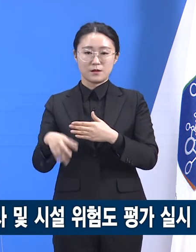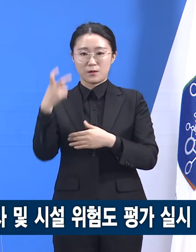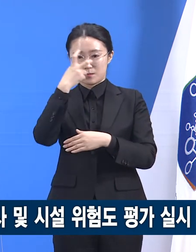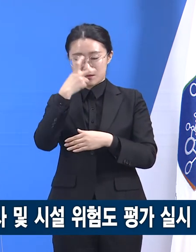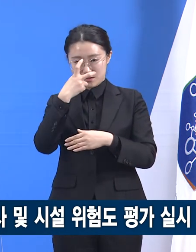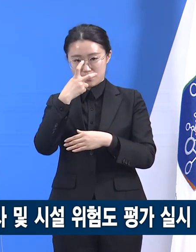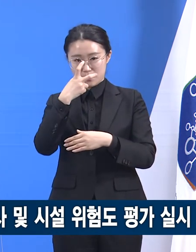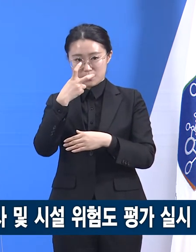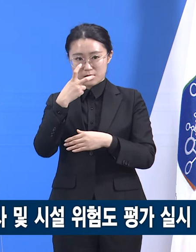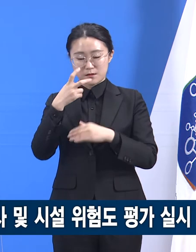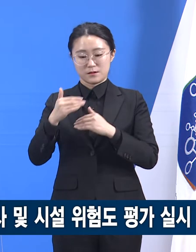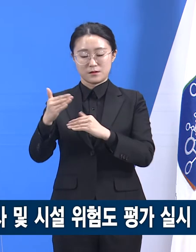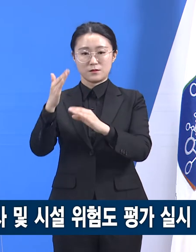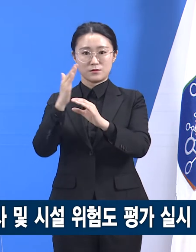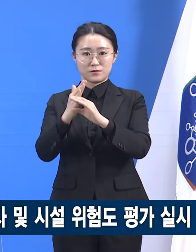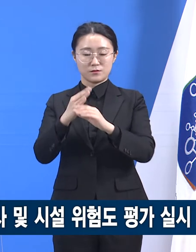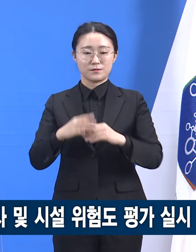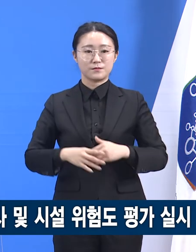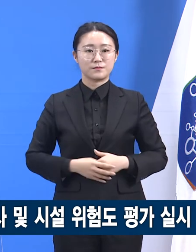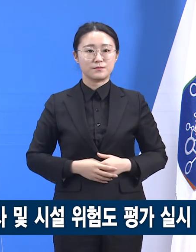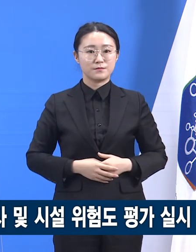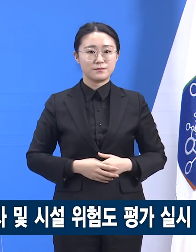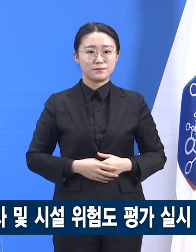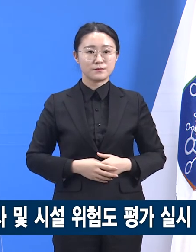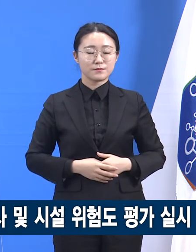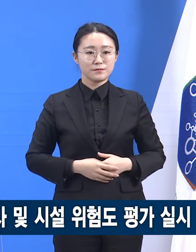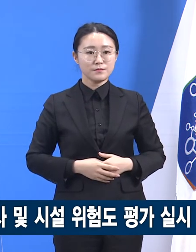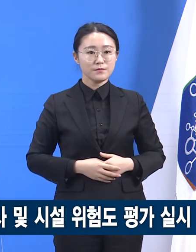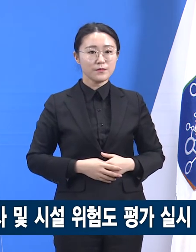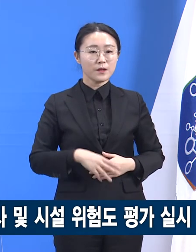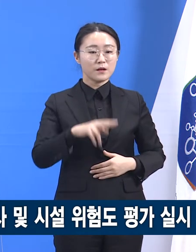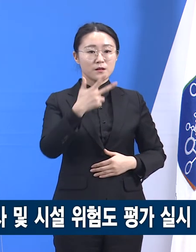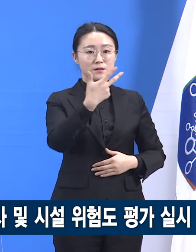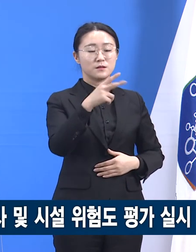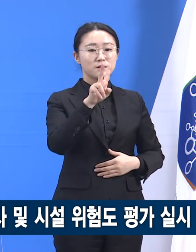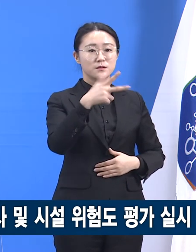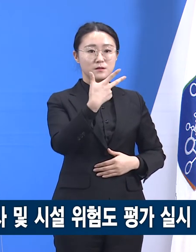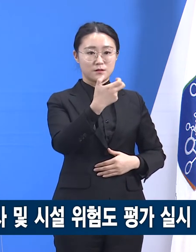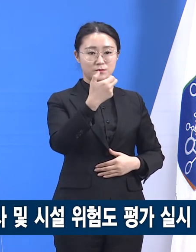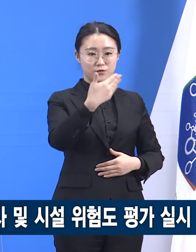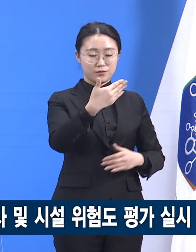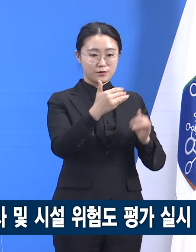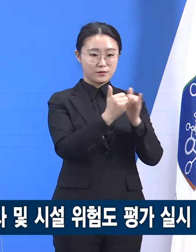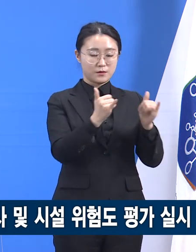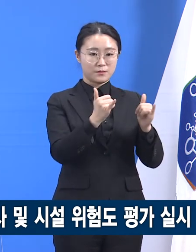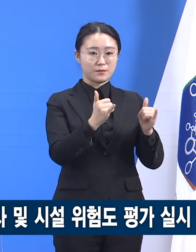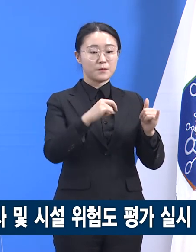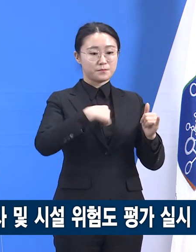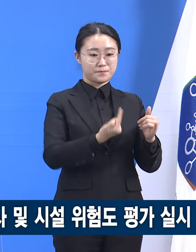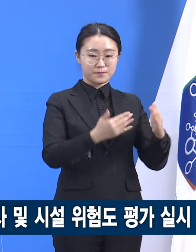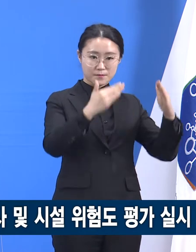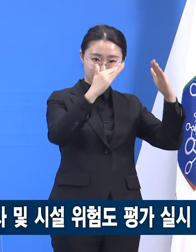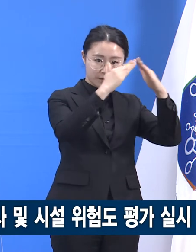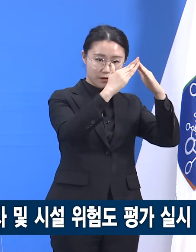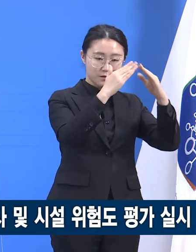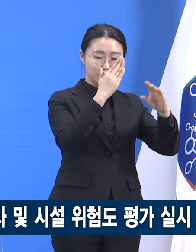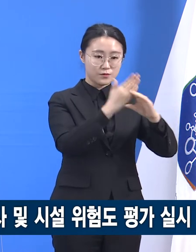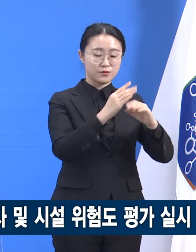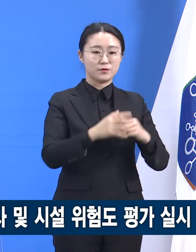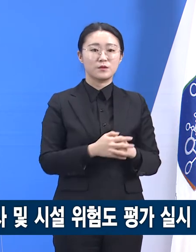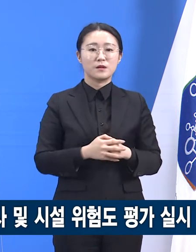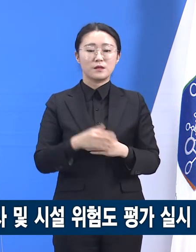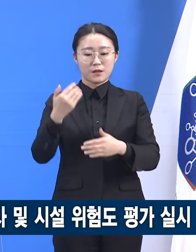평가가 실시되어 79명에 대해서 자가격리 조치를, 11명에 대해서는 능동감시 조치를 실시 중입니다.